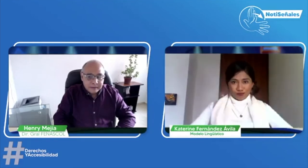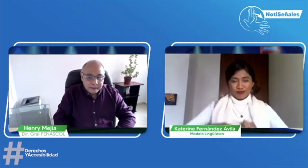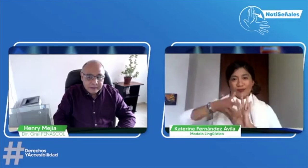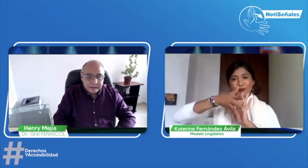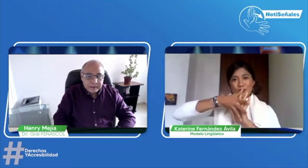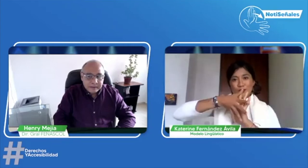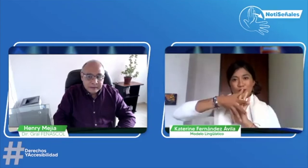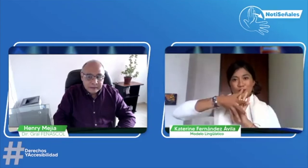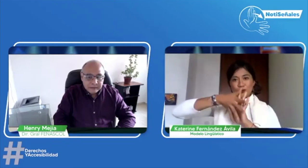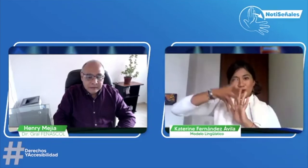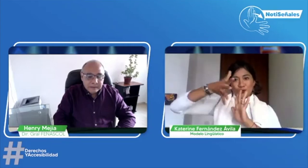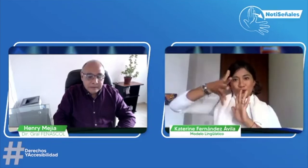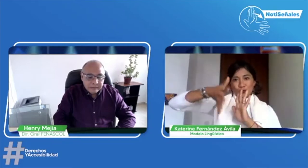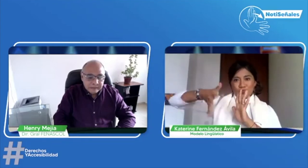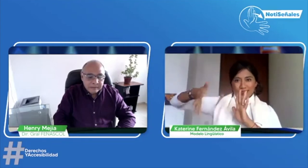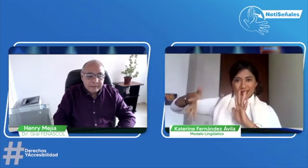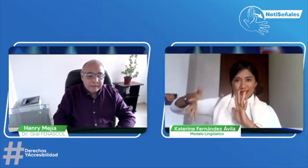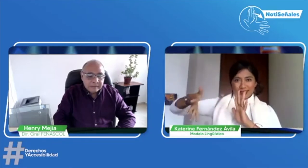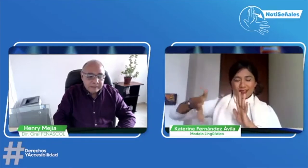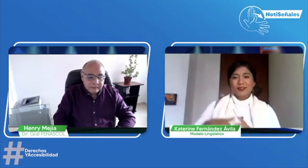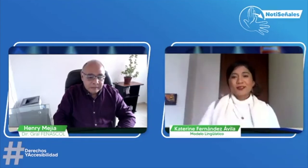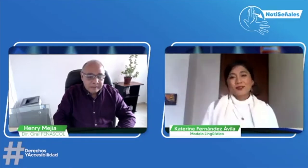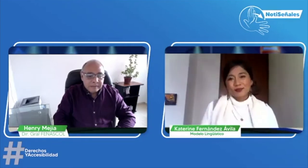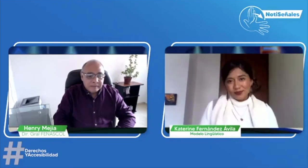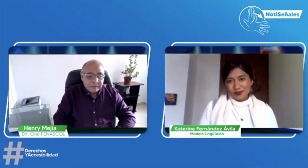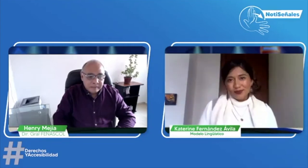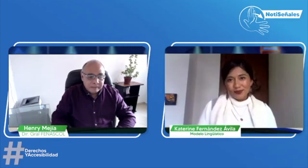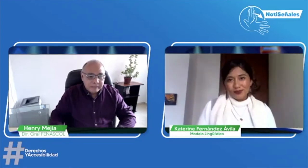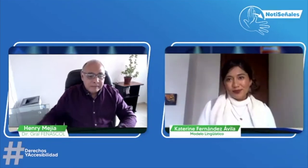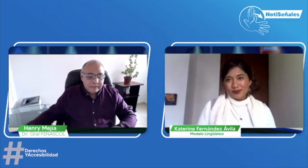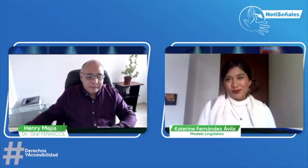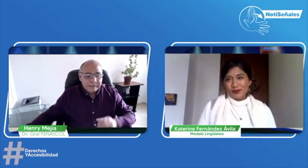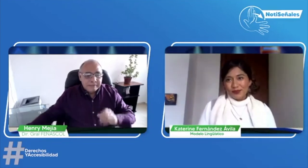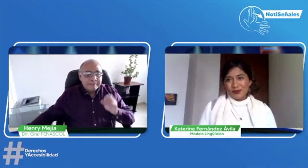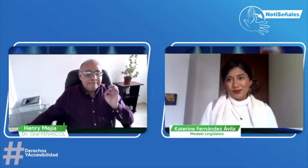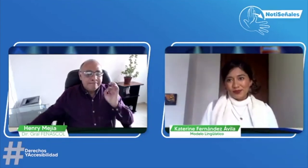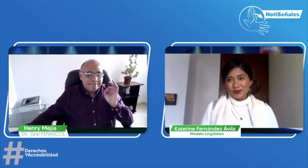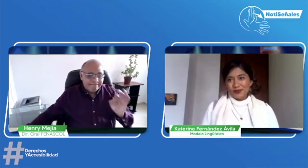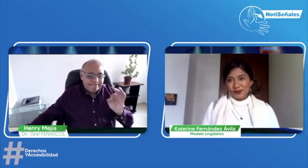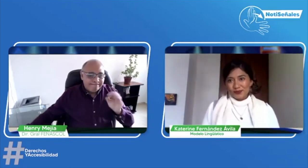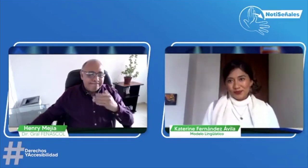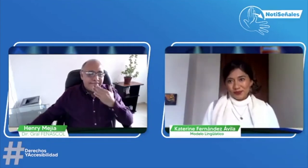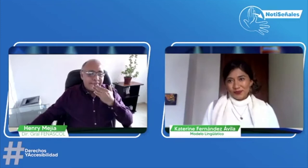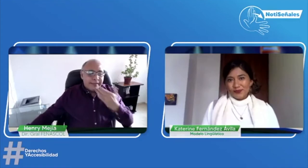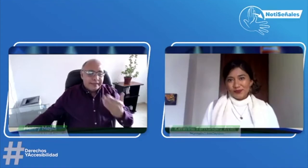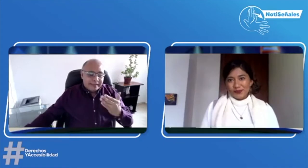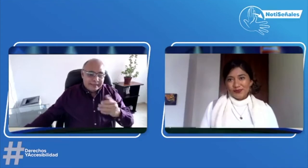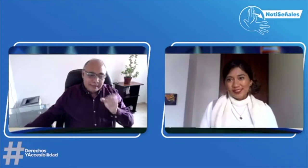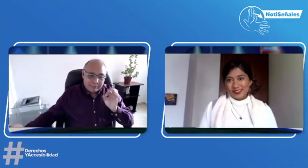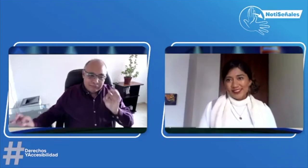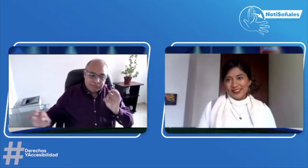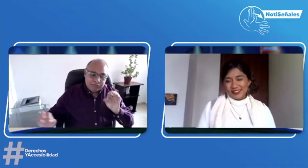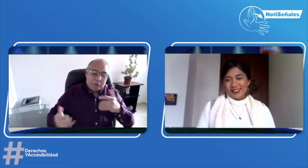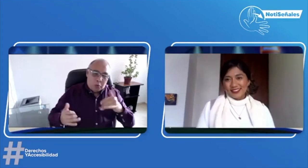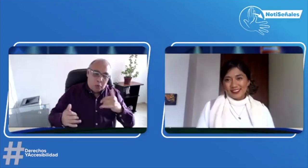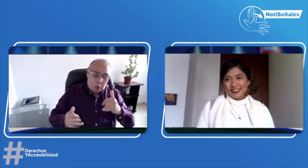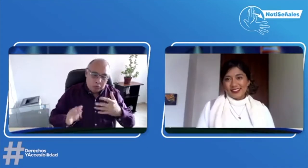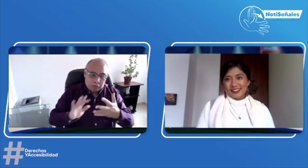pero ejerzo el rol de intérprete. De modelo lingüístico. Perfecto, muchas gracias